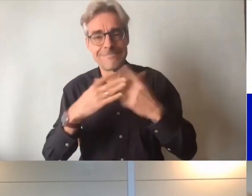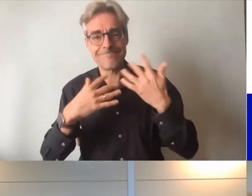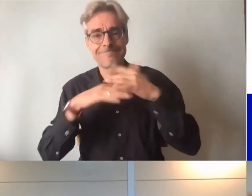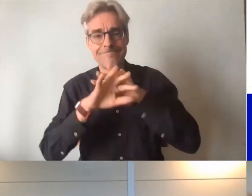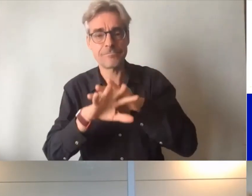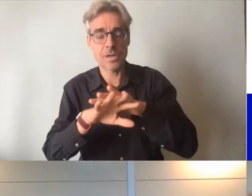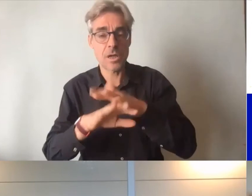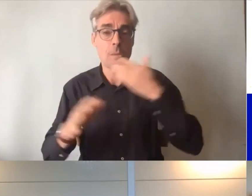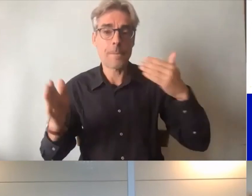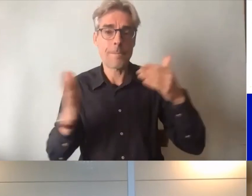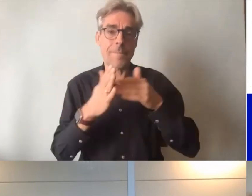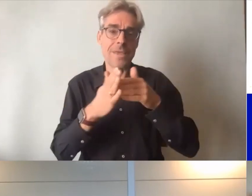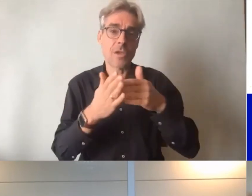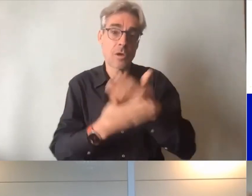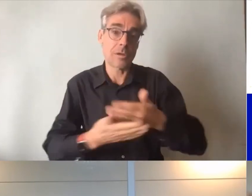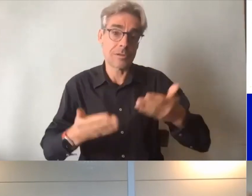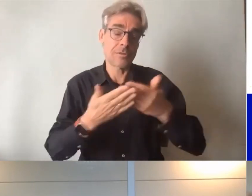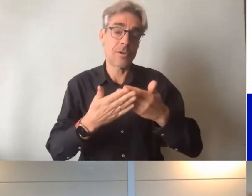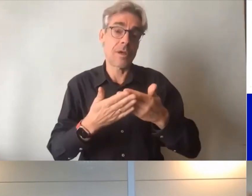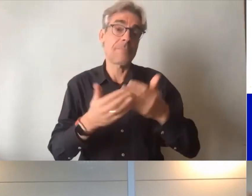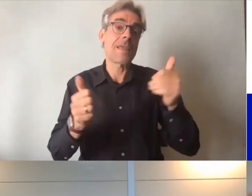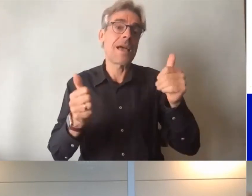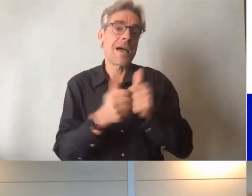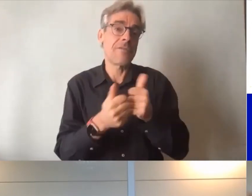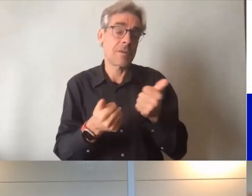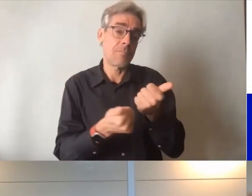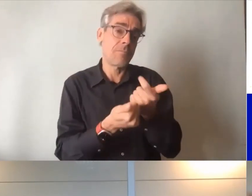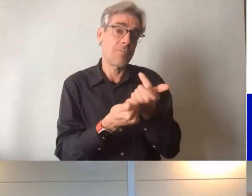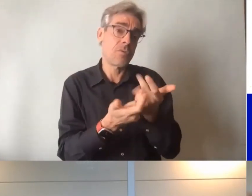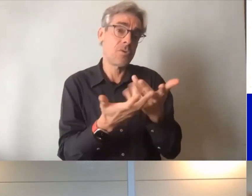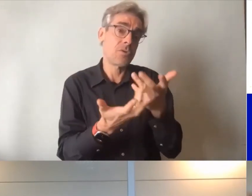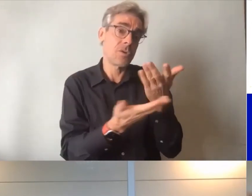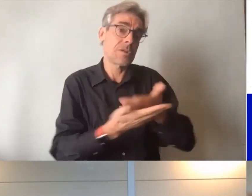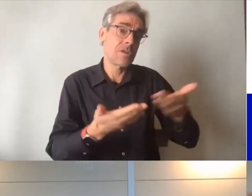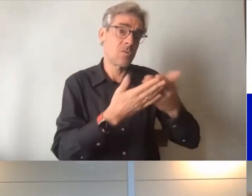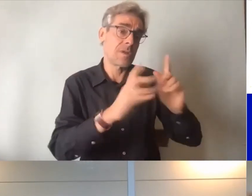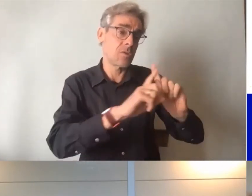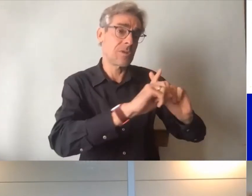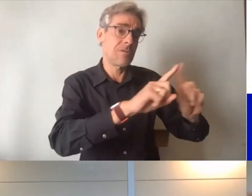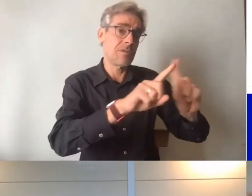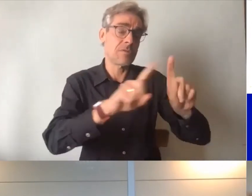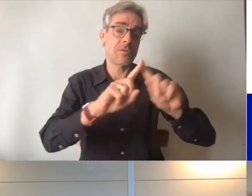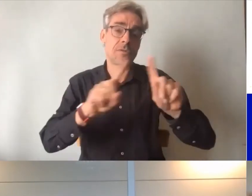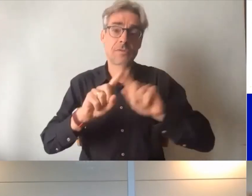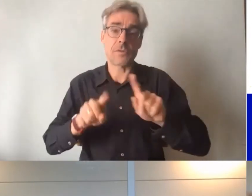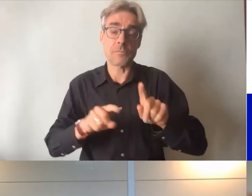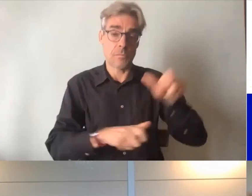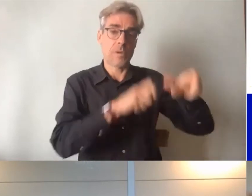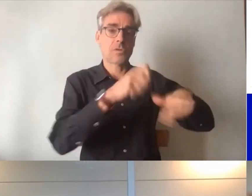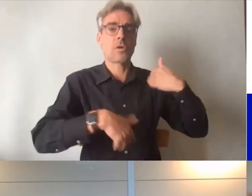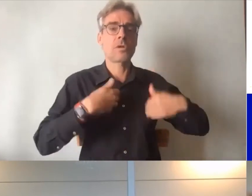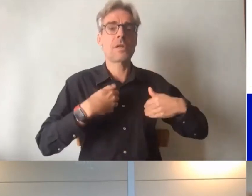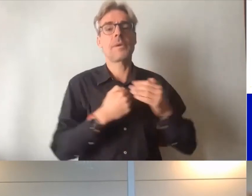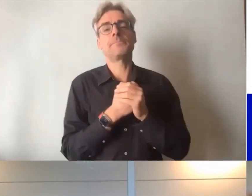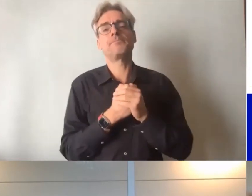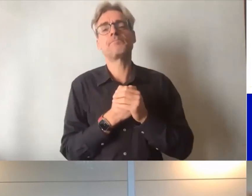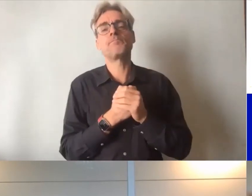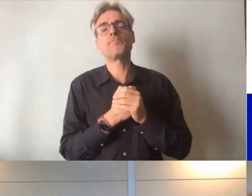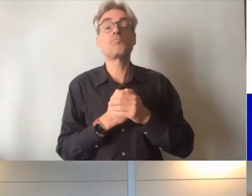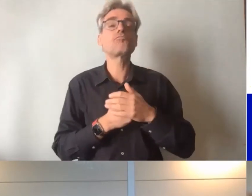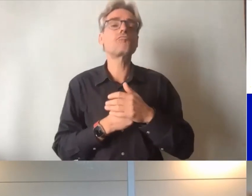optimisée dans la diversité des situations des personnes handicapées je ne reviens pas